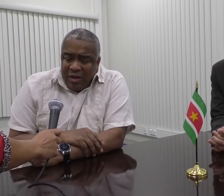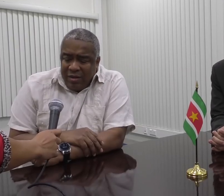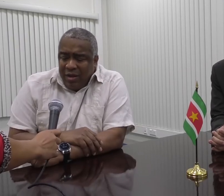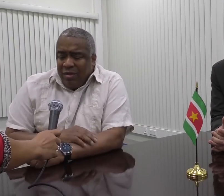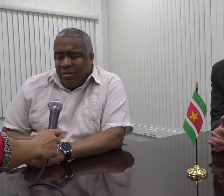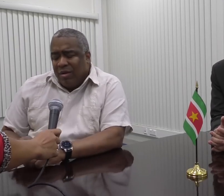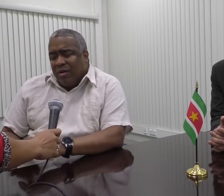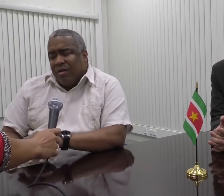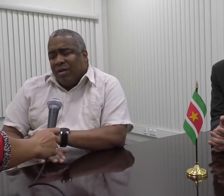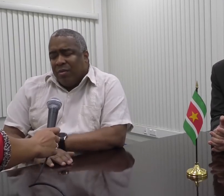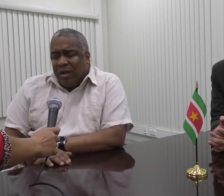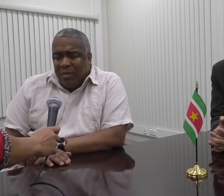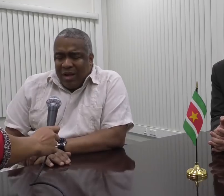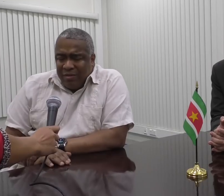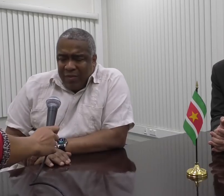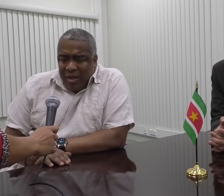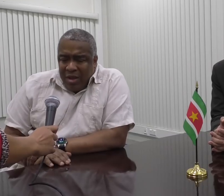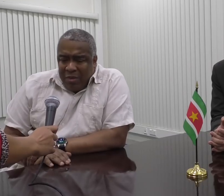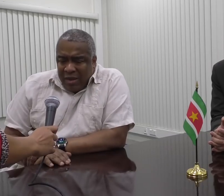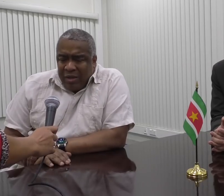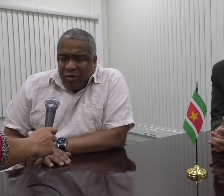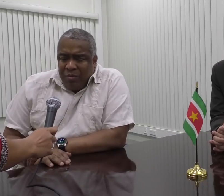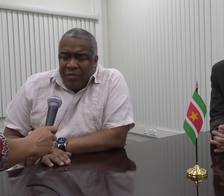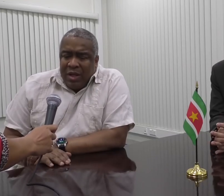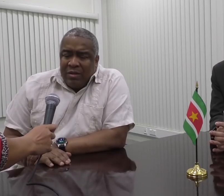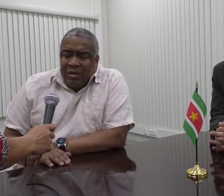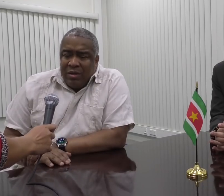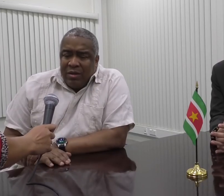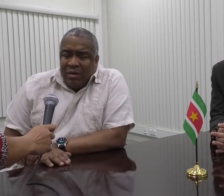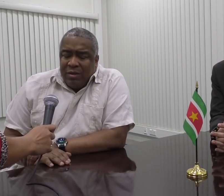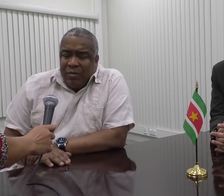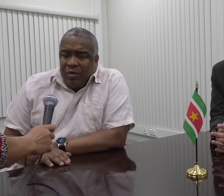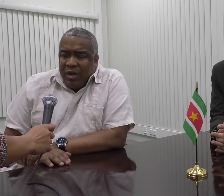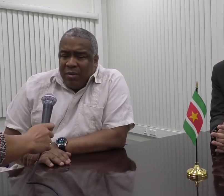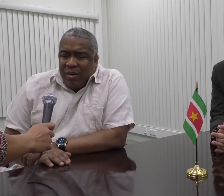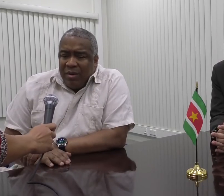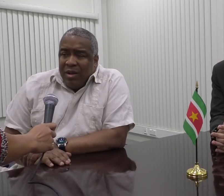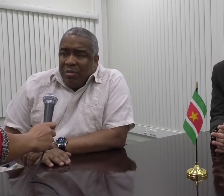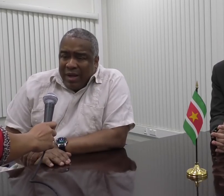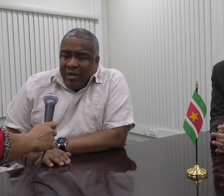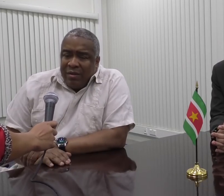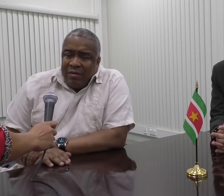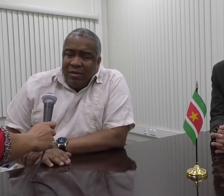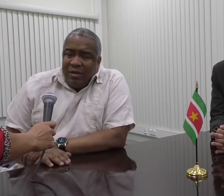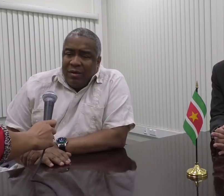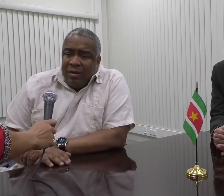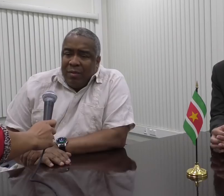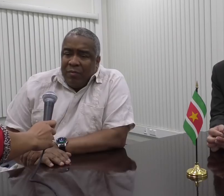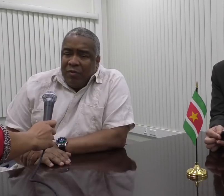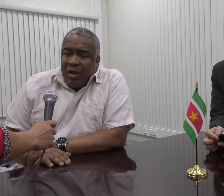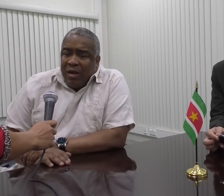Minister HIT is hiermee de belast. Maar het gaat erom dat de ondernemer bereid is